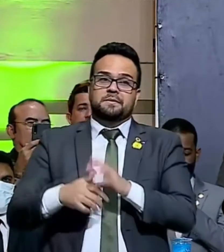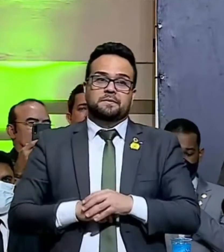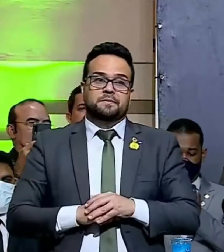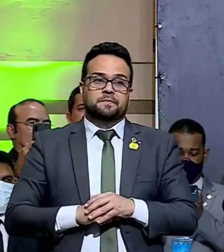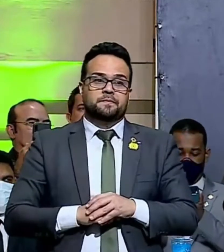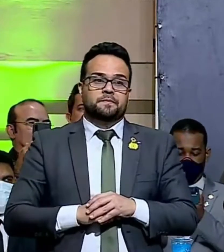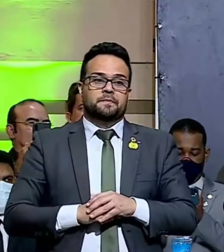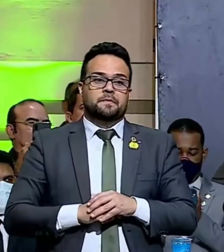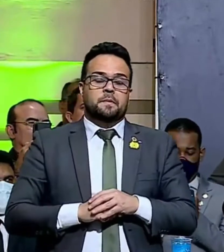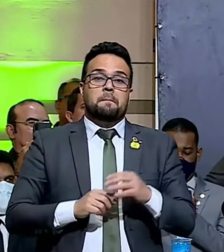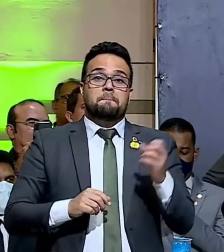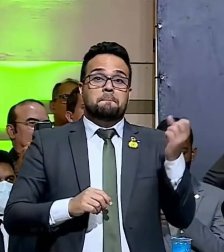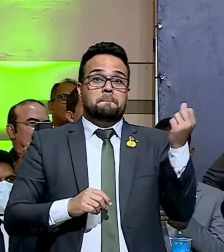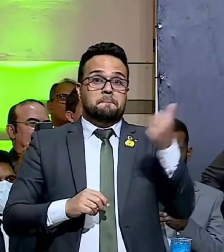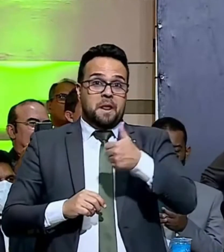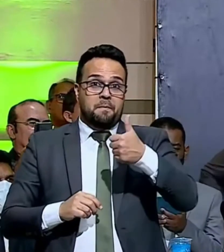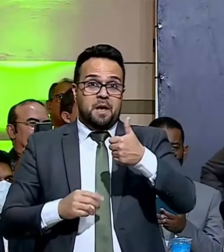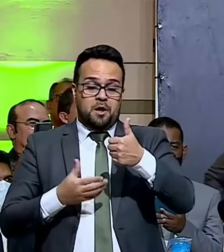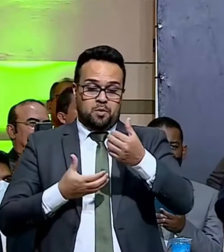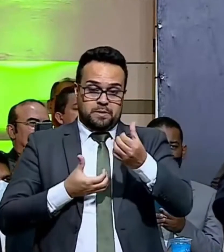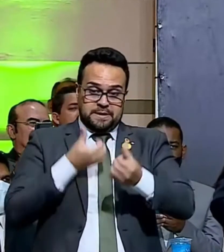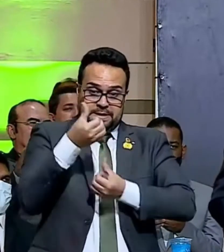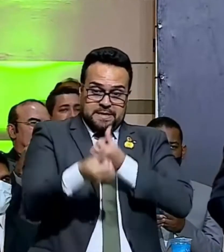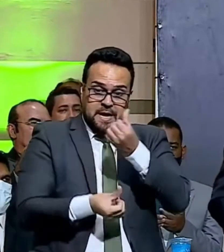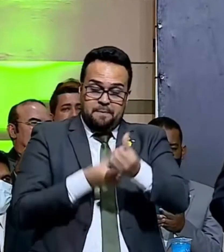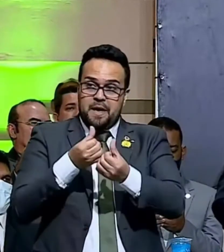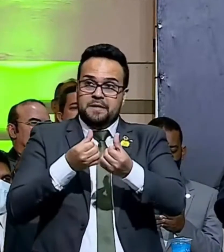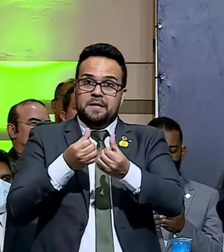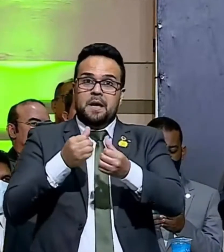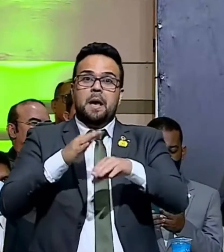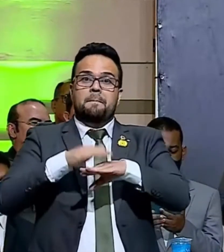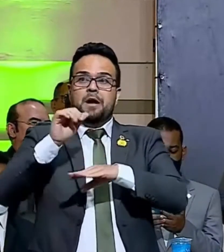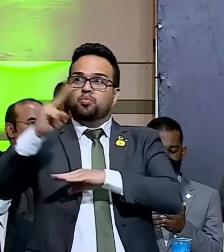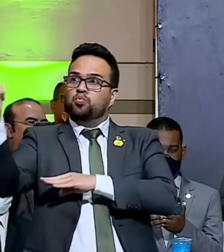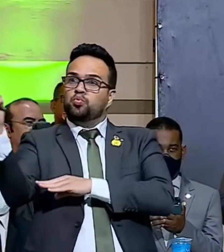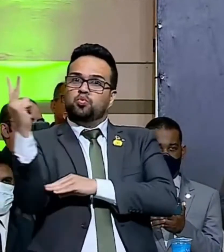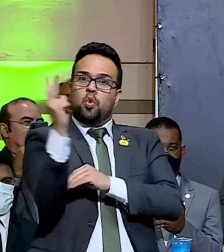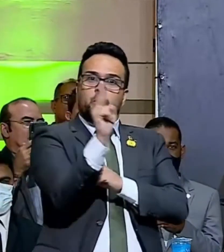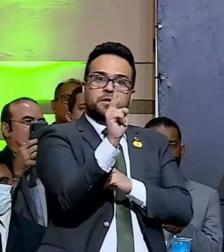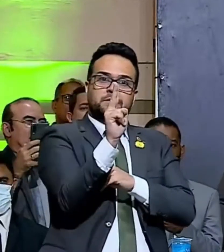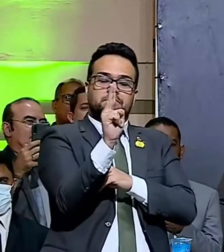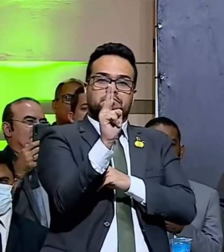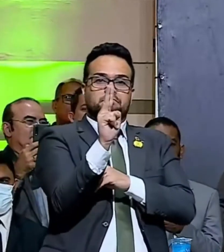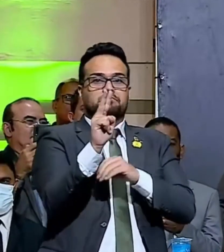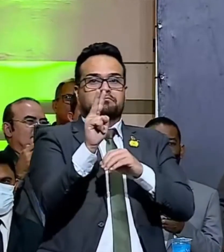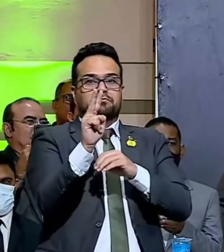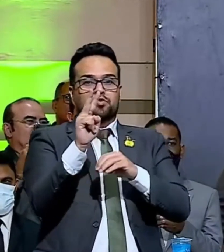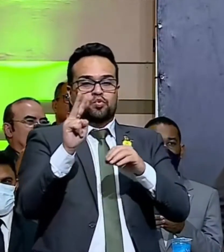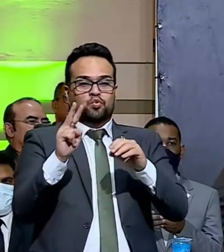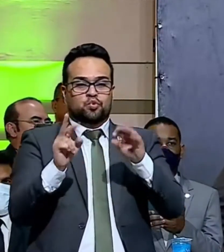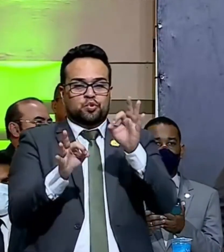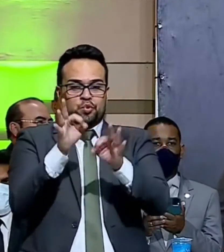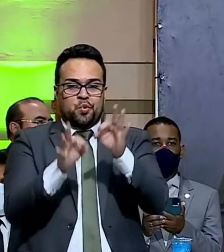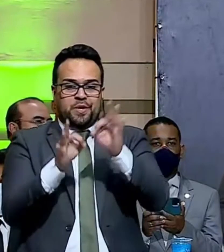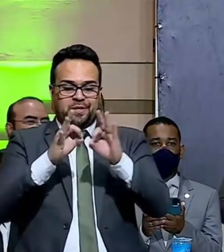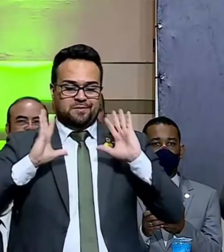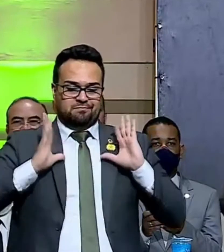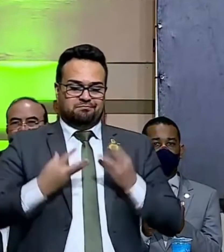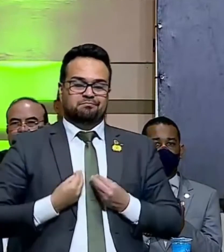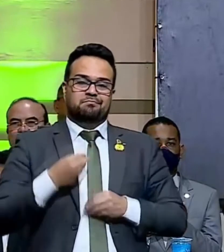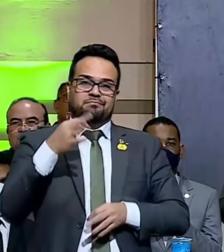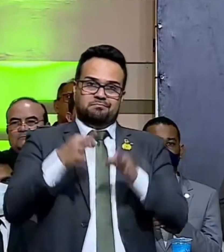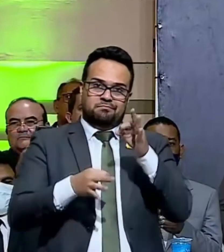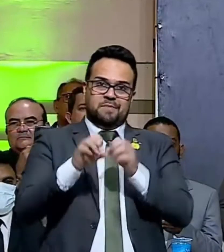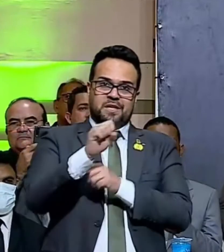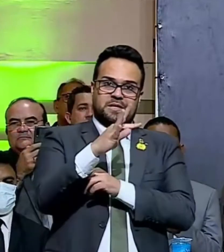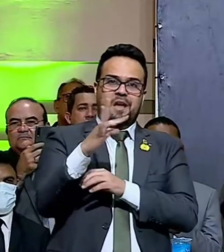no primeiro semestre mais dois integrantes para aquela corte. Tenho